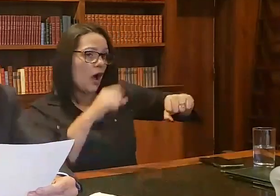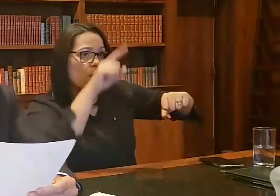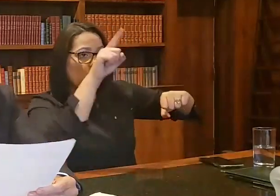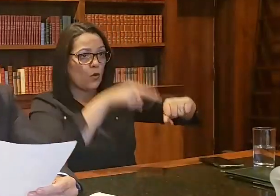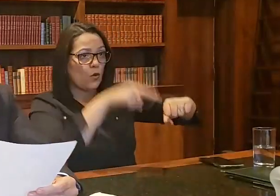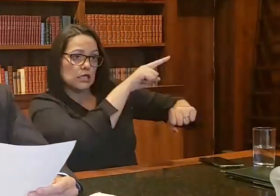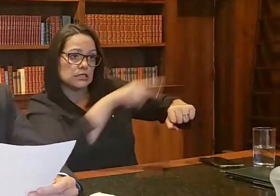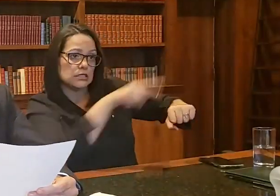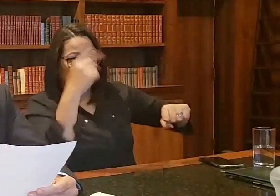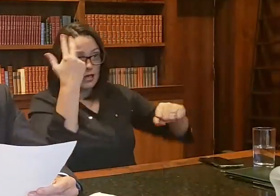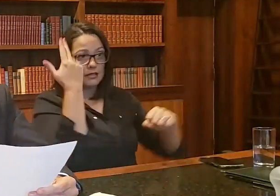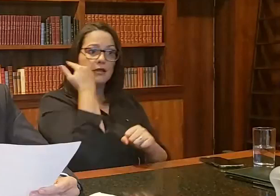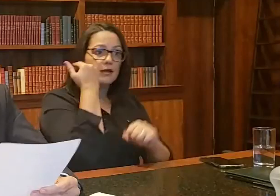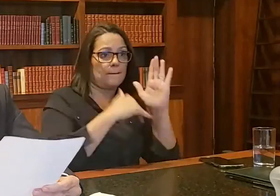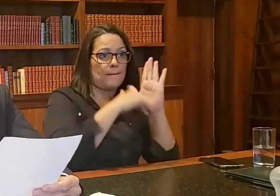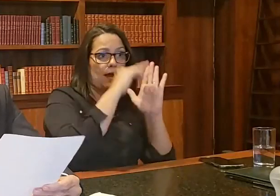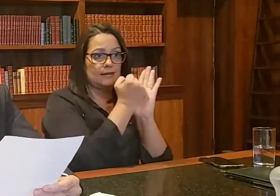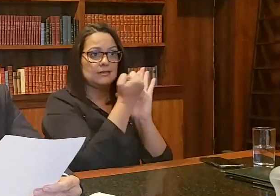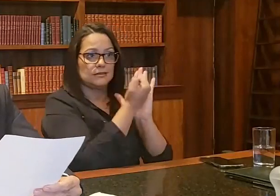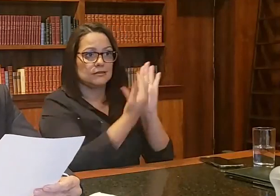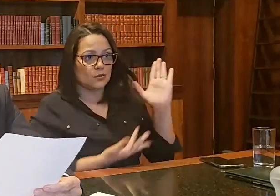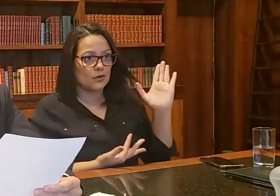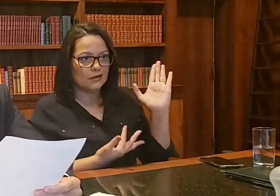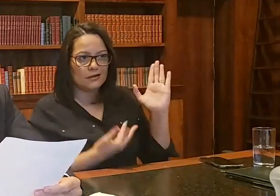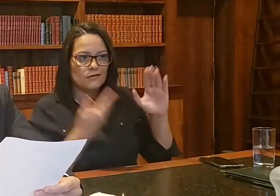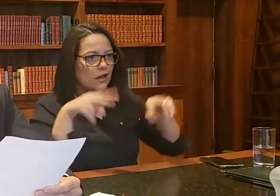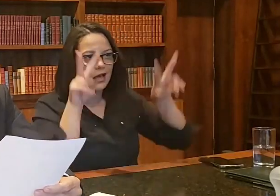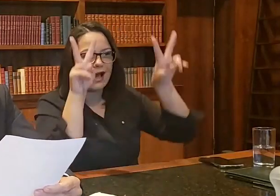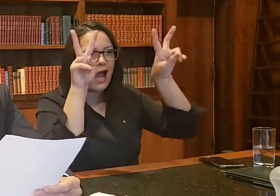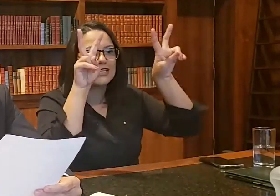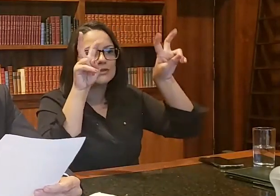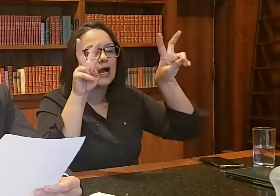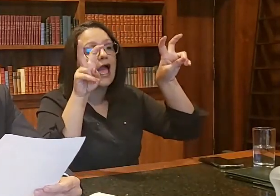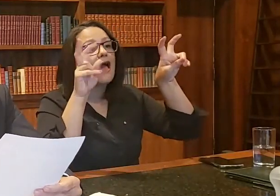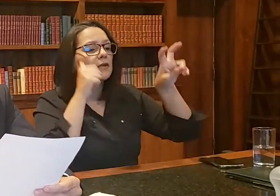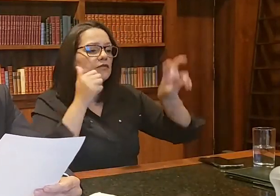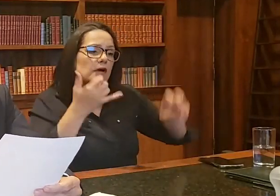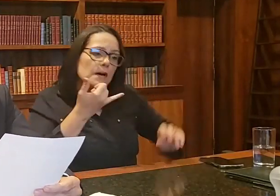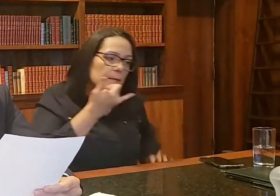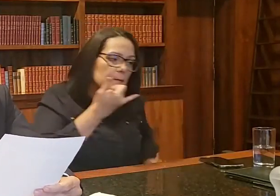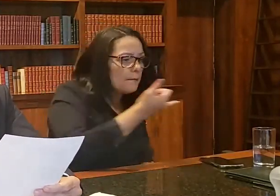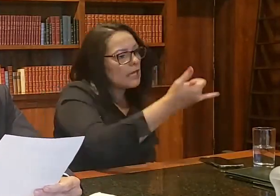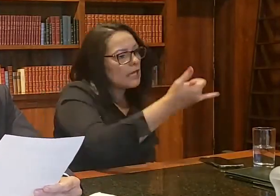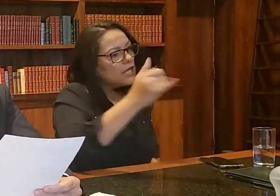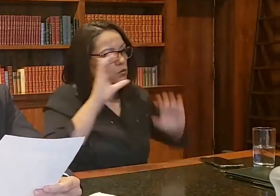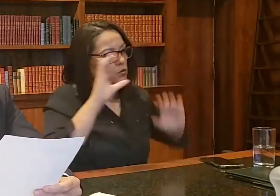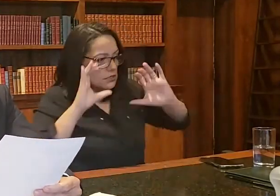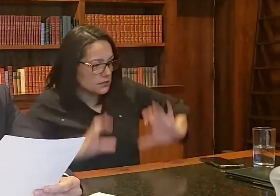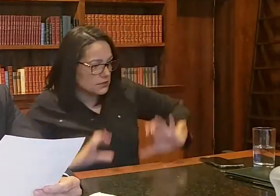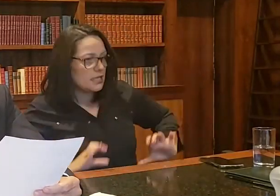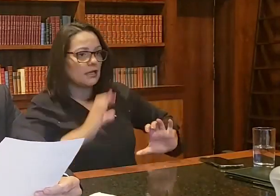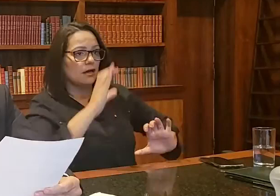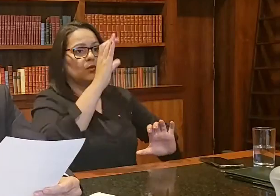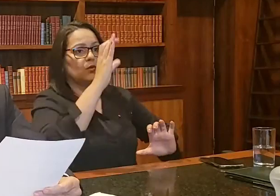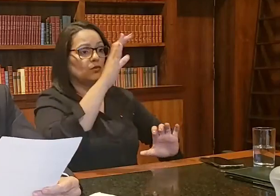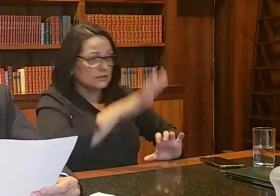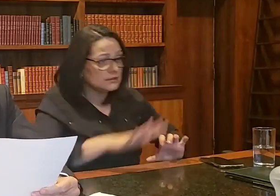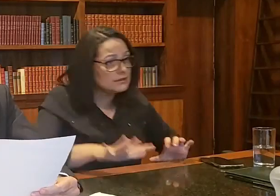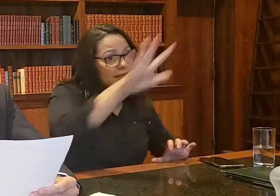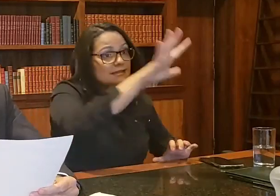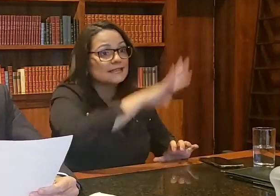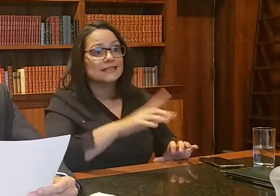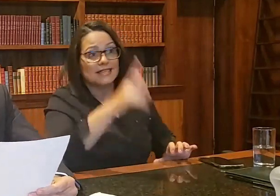ocasião da Semana Santa. e diz, entre aspas, aqui a Angela Merkel, peço perdão a todos os cidadãos e a todos os habitantes da cidade.